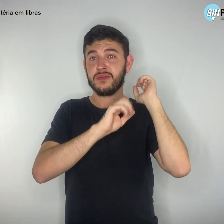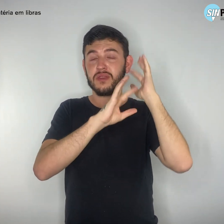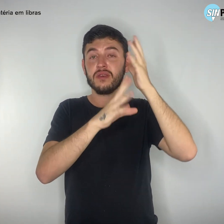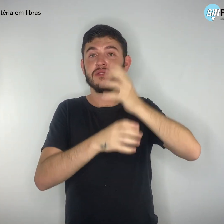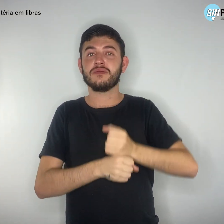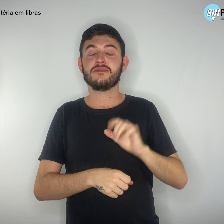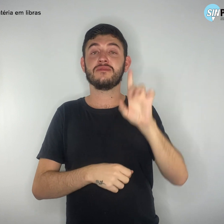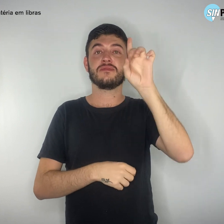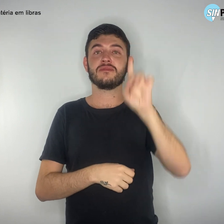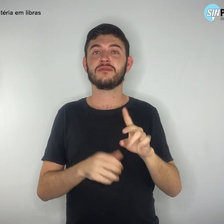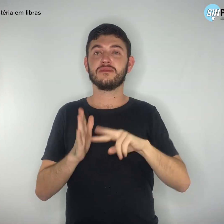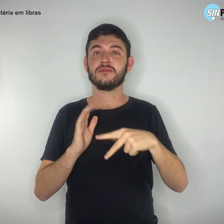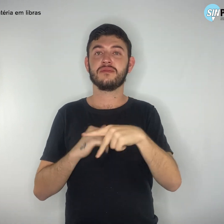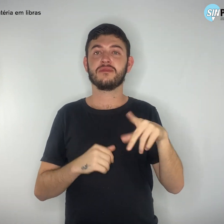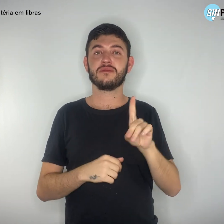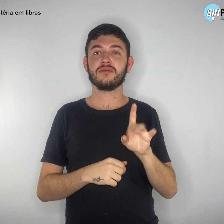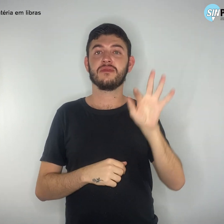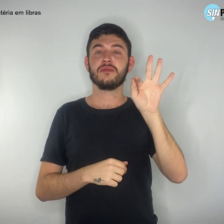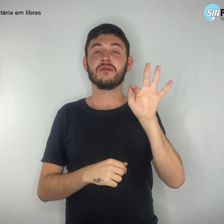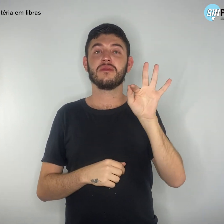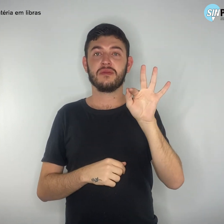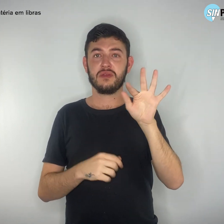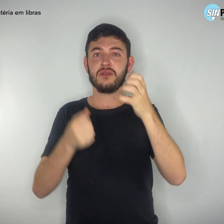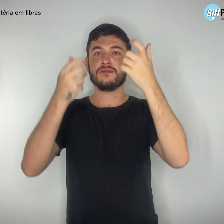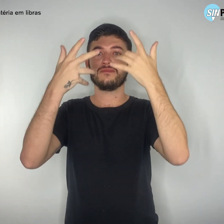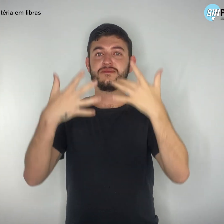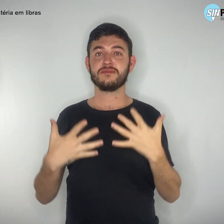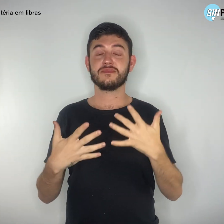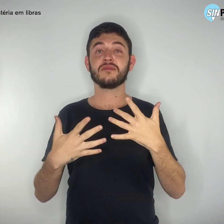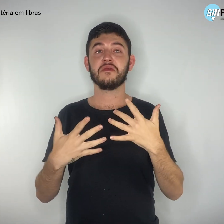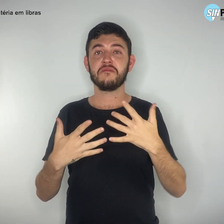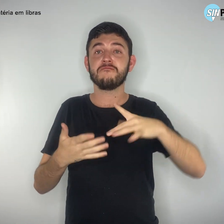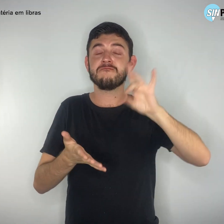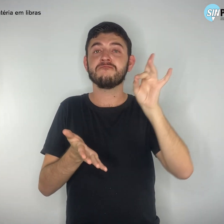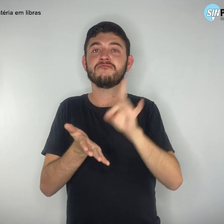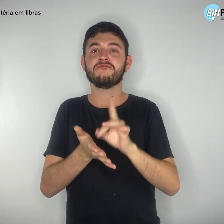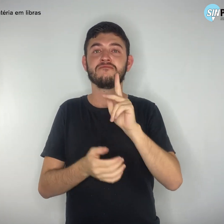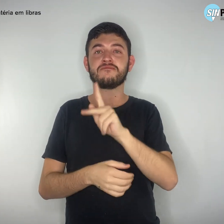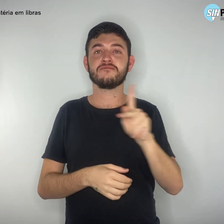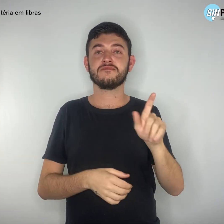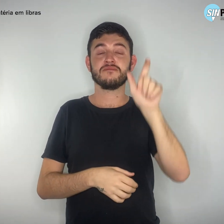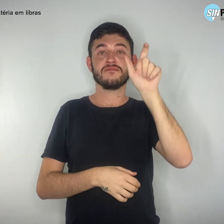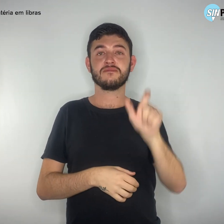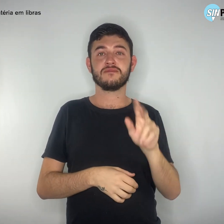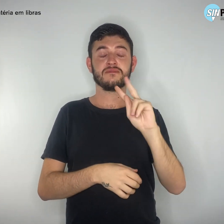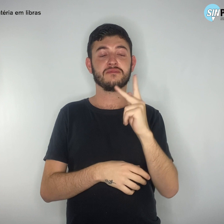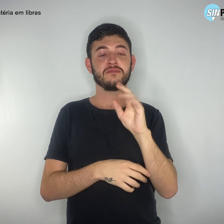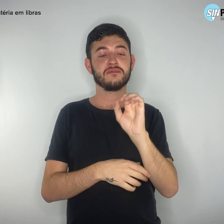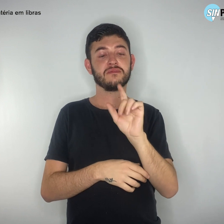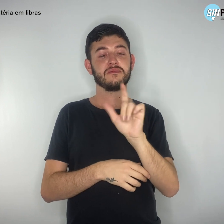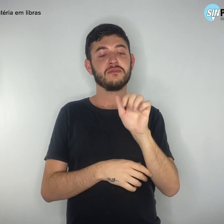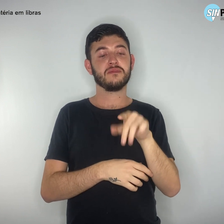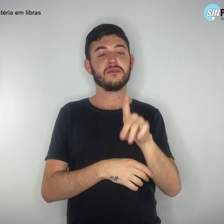Simpro diz, a plenos pulmões, professora Holanda presente.